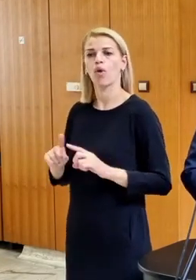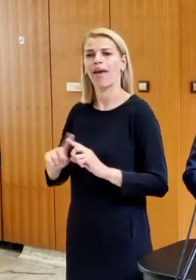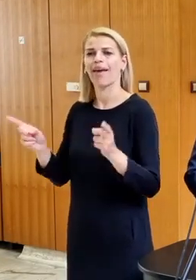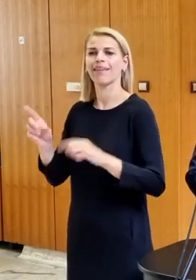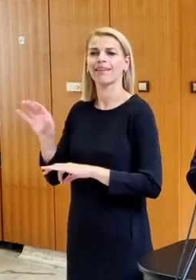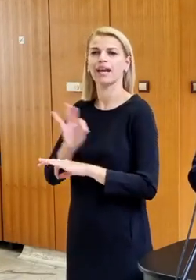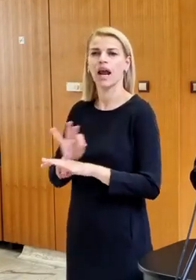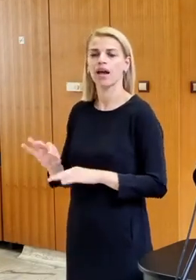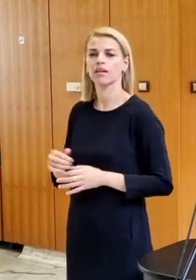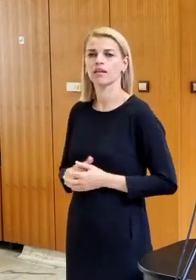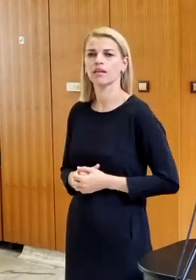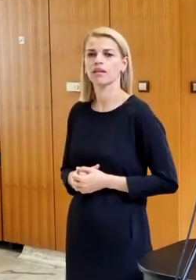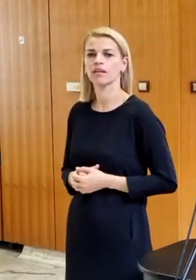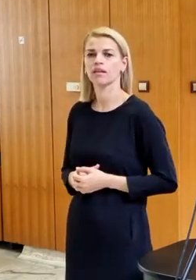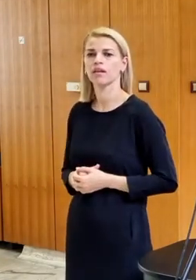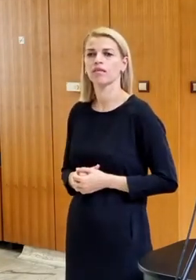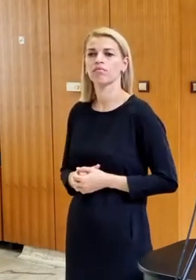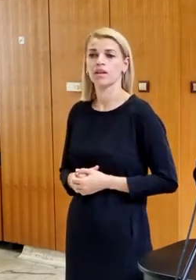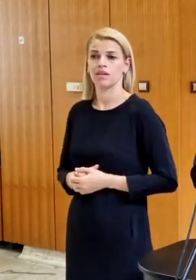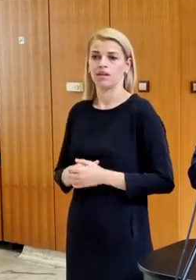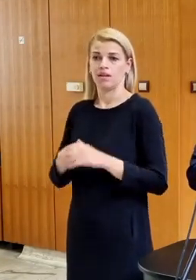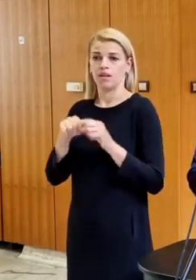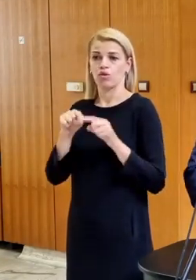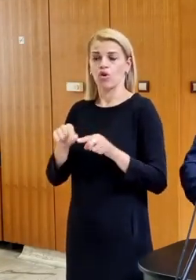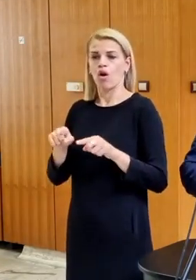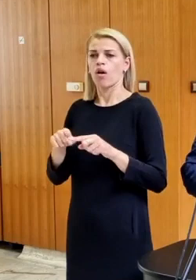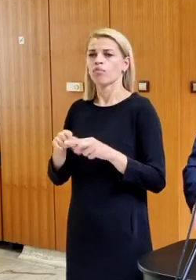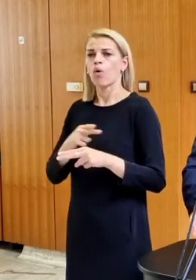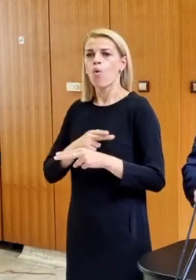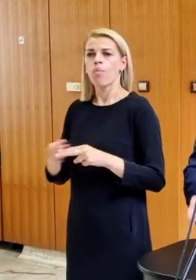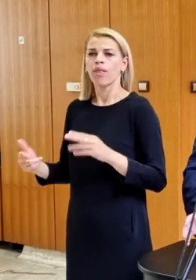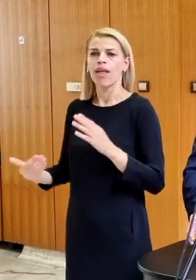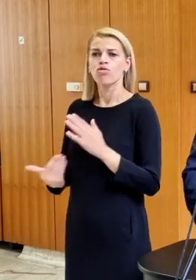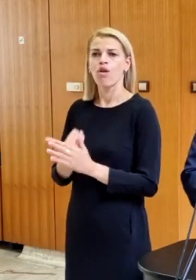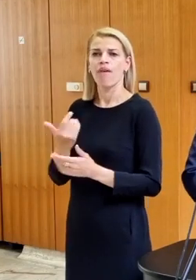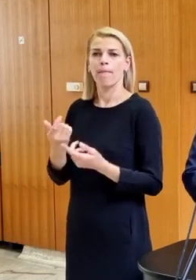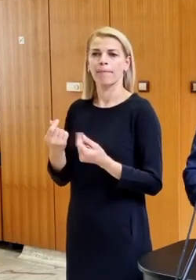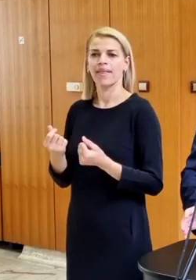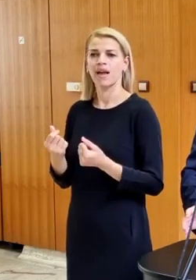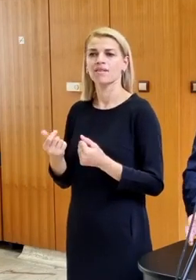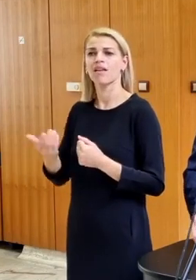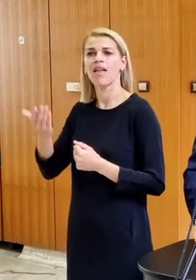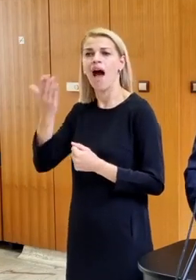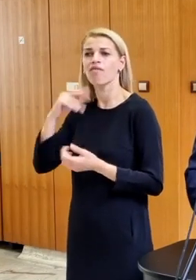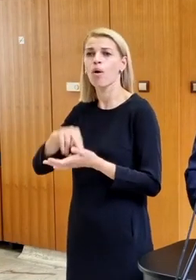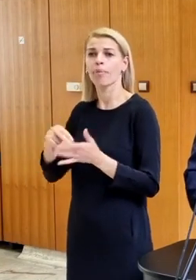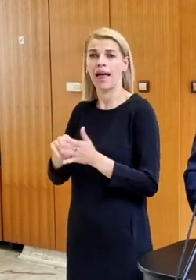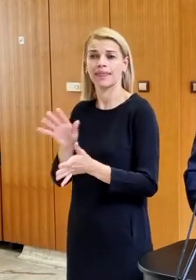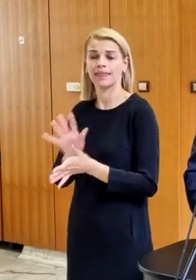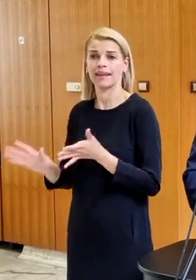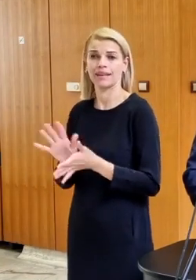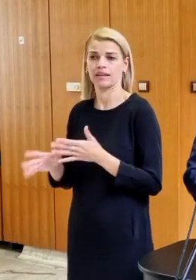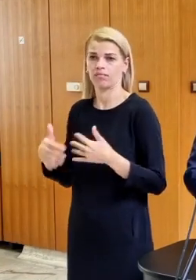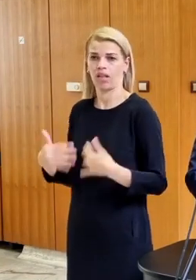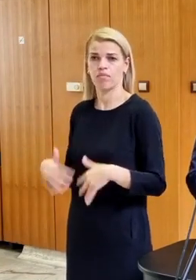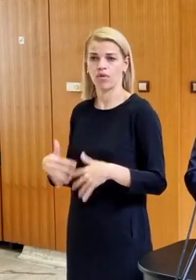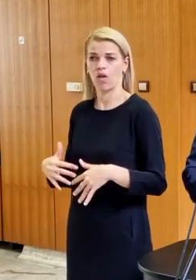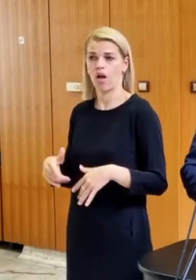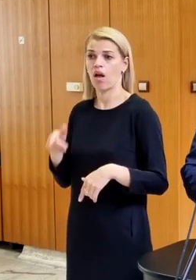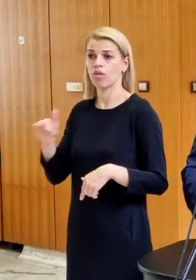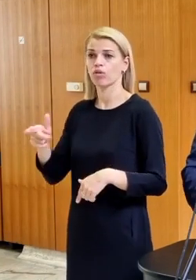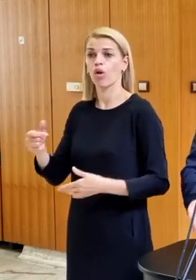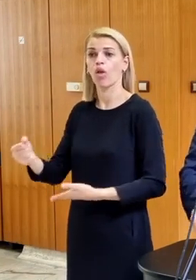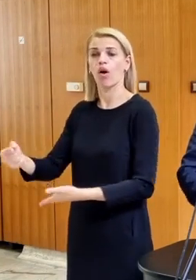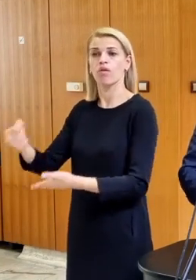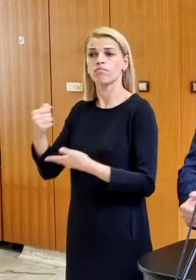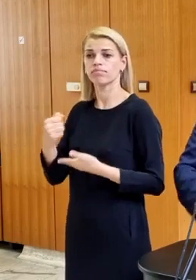je iný grant, hej? Toto sú úplne nové peniaze, ktoré nikdy neboli plánované pre Slovenskú republiku a ktoré sme dostali